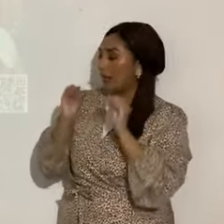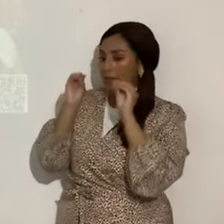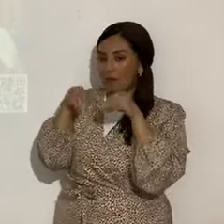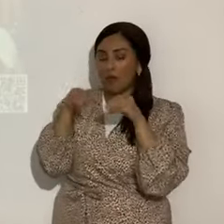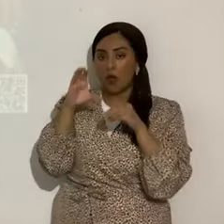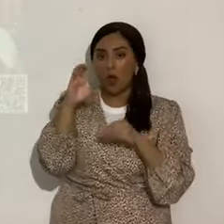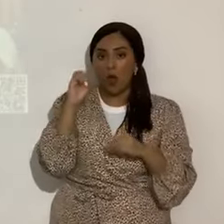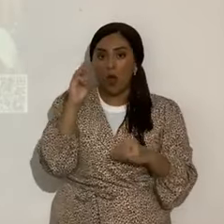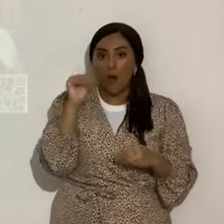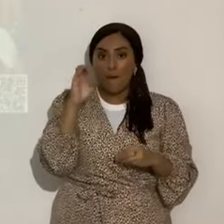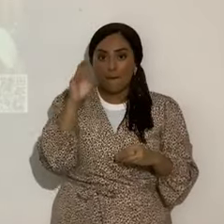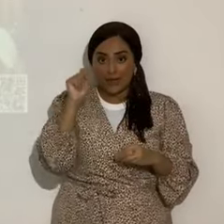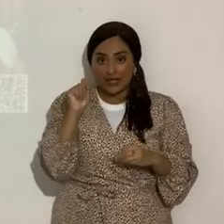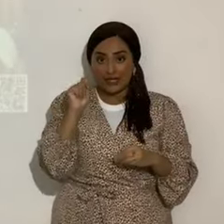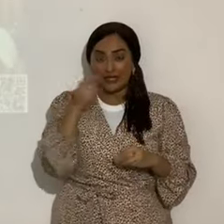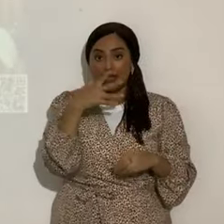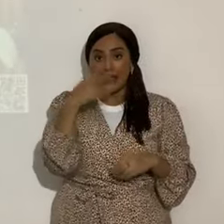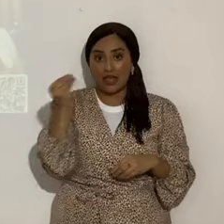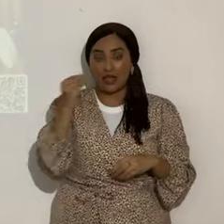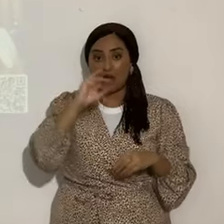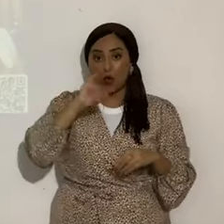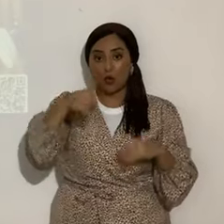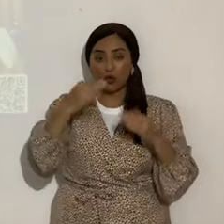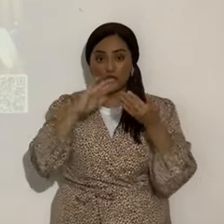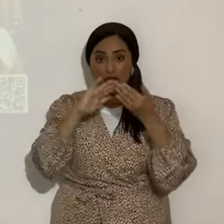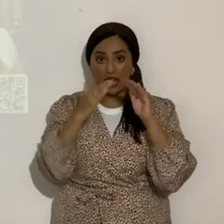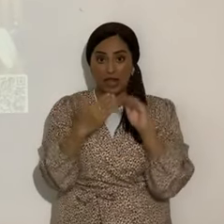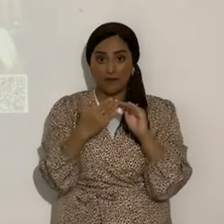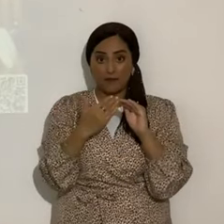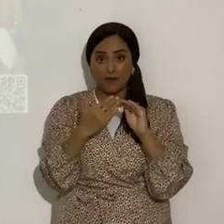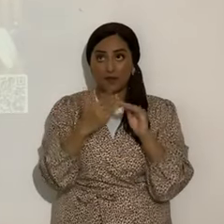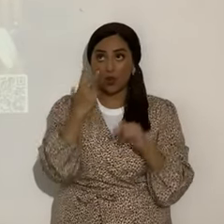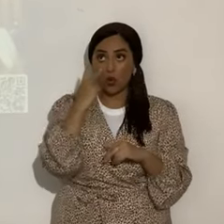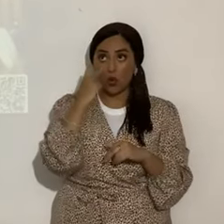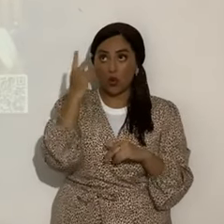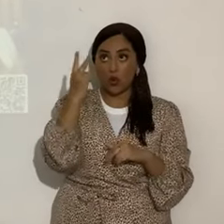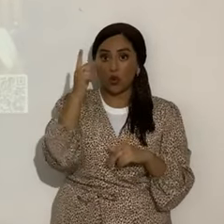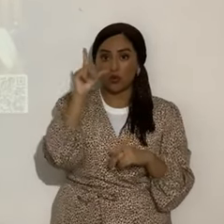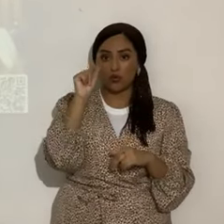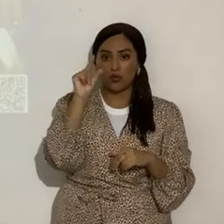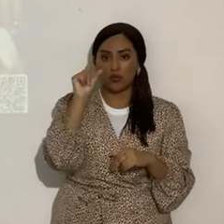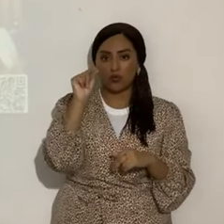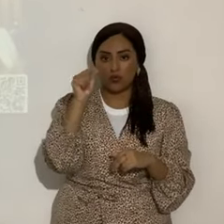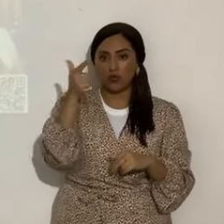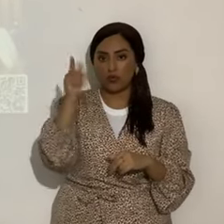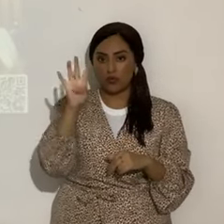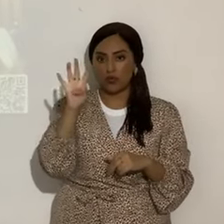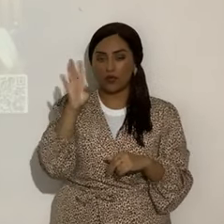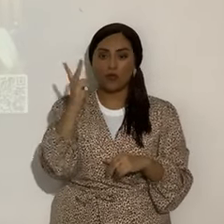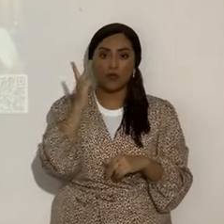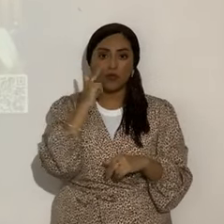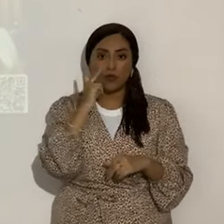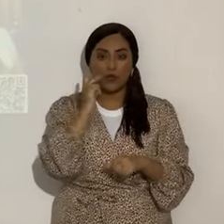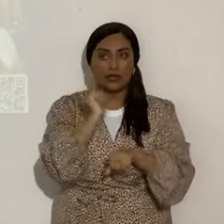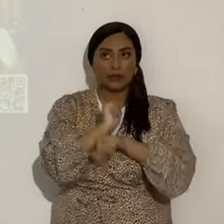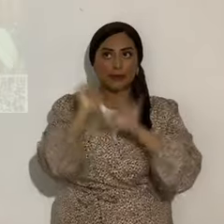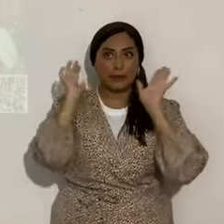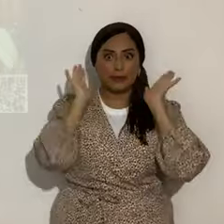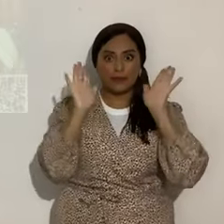y Jerusalén, señal 2024. Vamos a ver cosas impactantes en esta